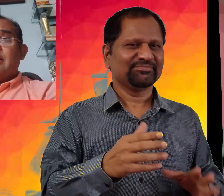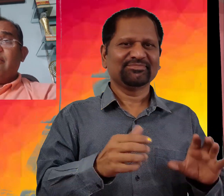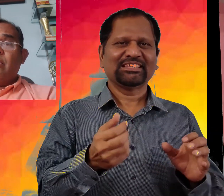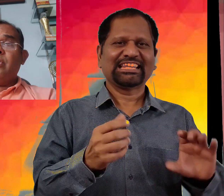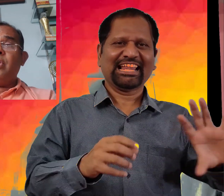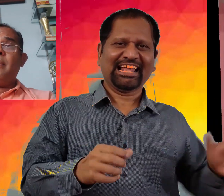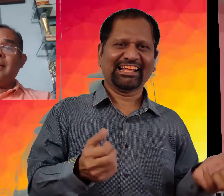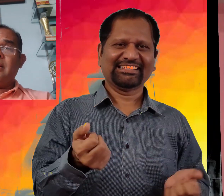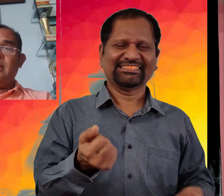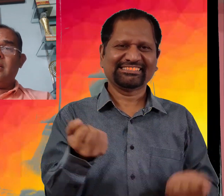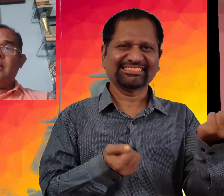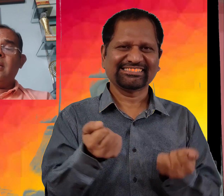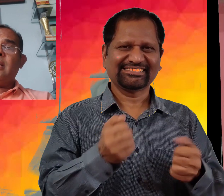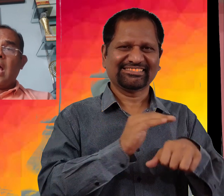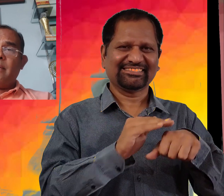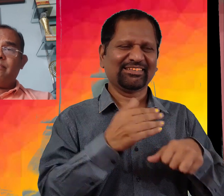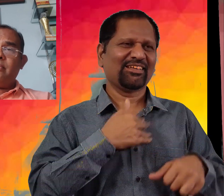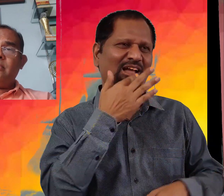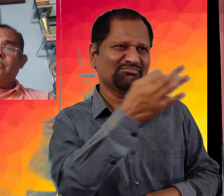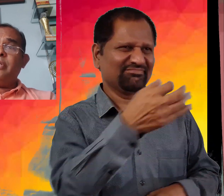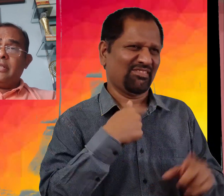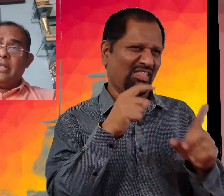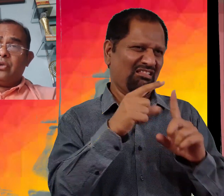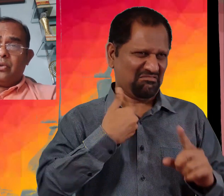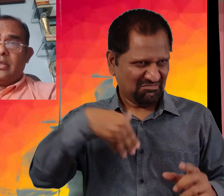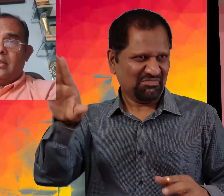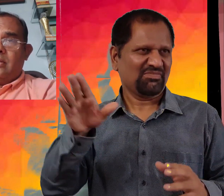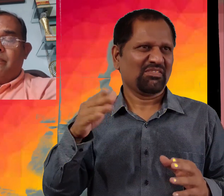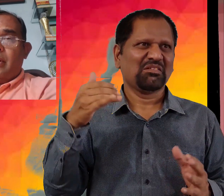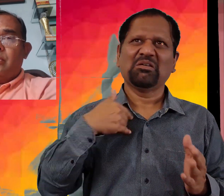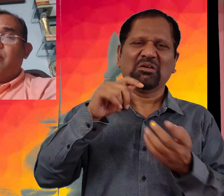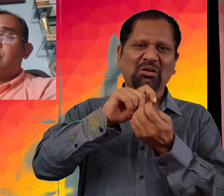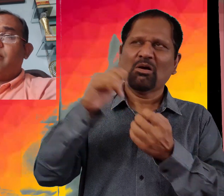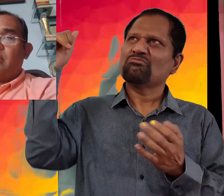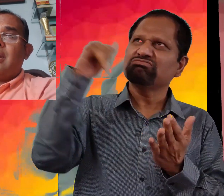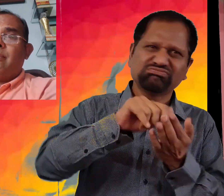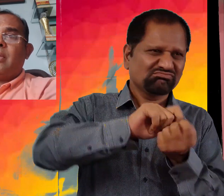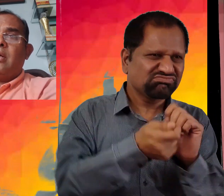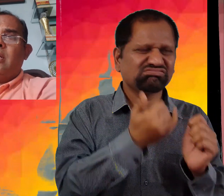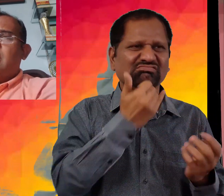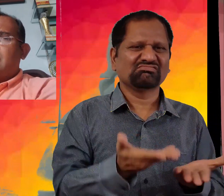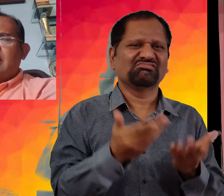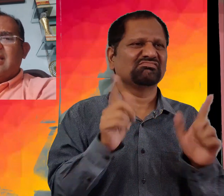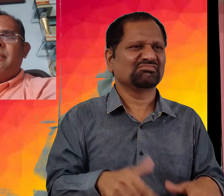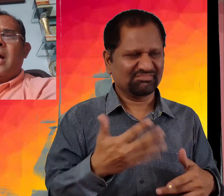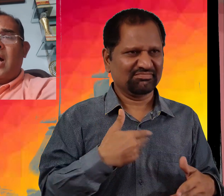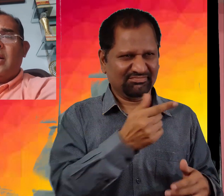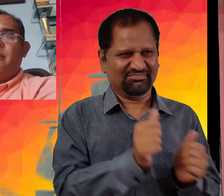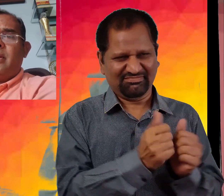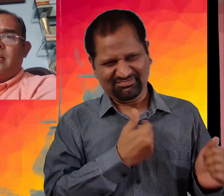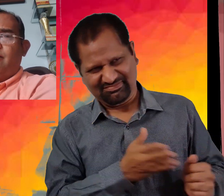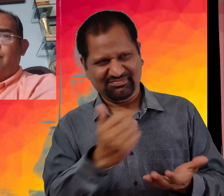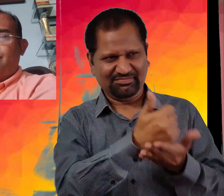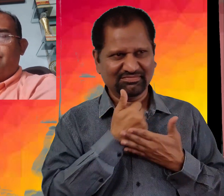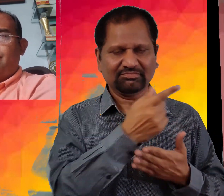کئی ٹیکسی والوں سے انہوں نے بات کی کہ آپ انہیں ڈیلی چھوڑ دیں پرنتو موسم بہت خراب تھا کسی نے بھی